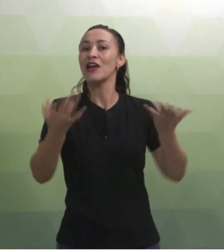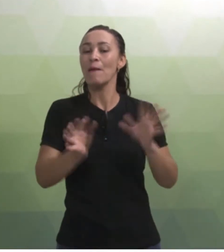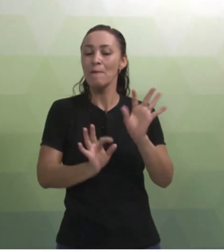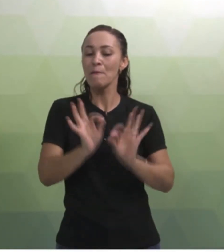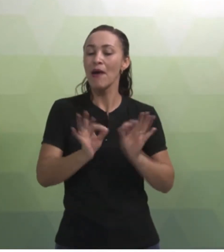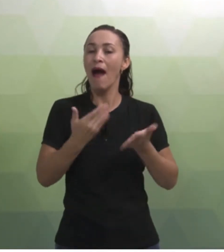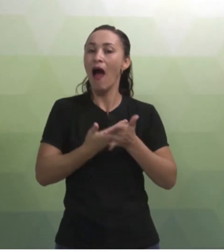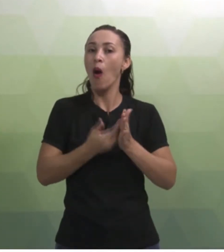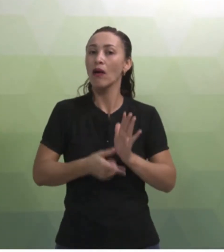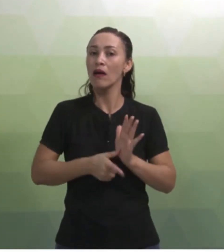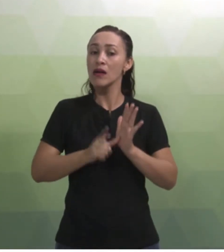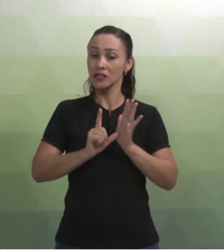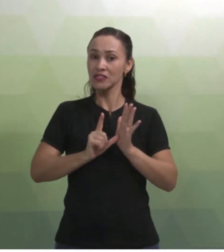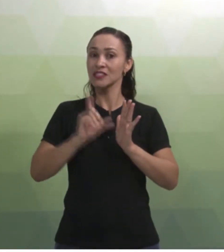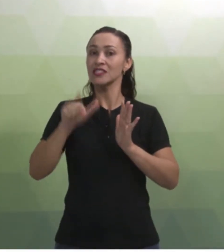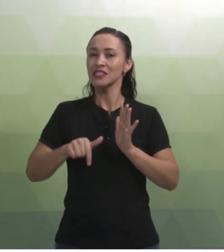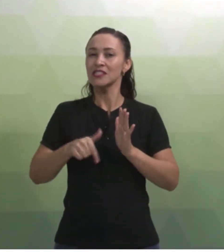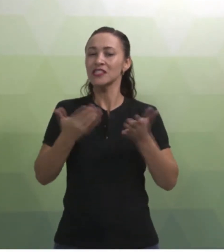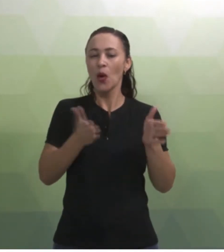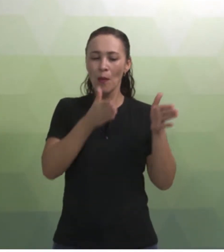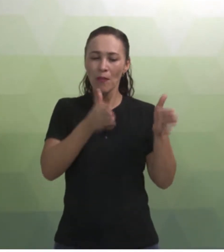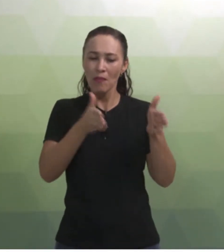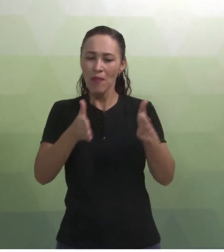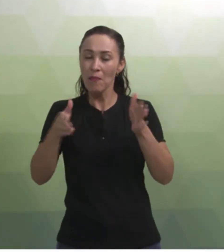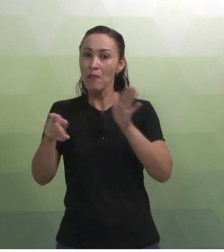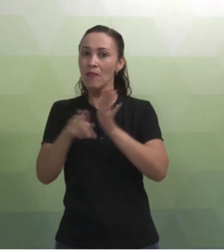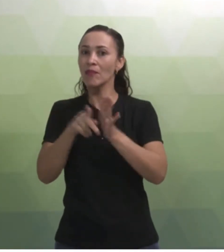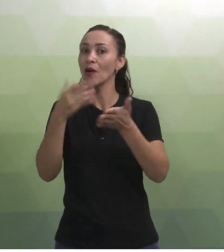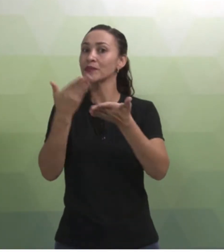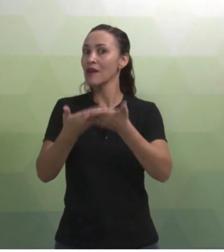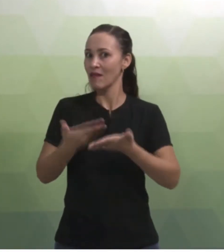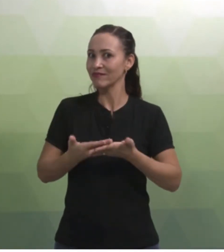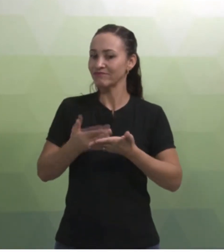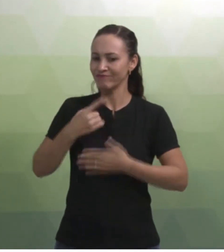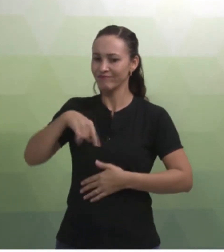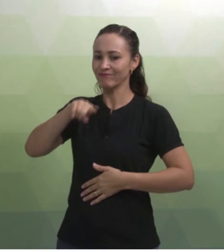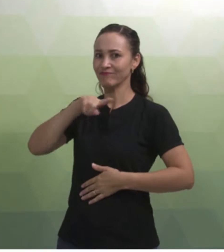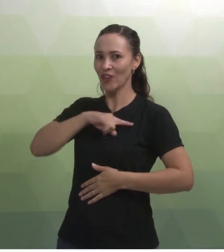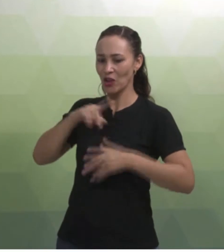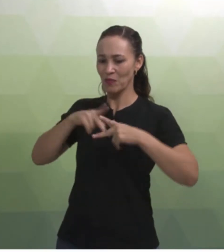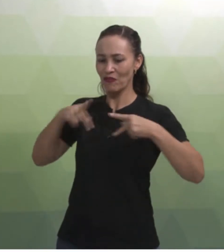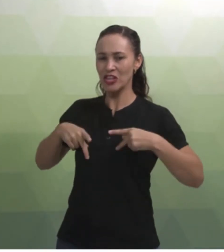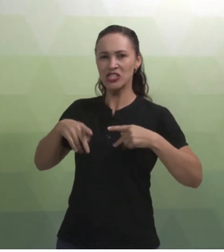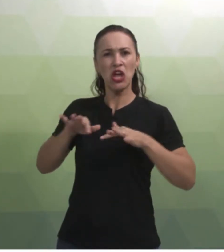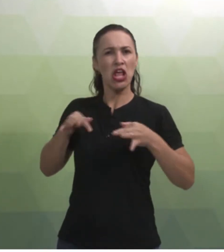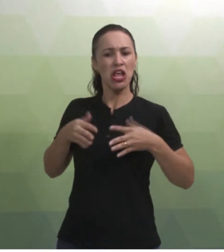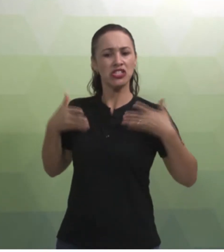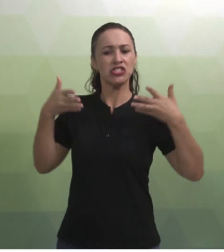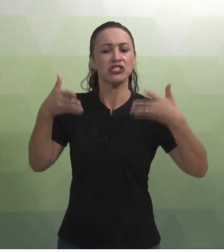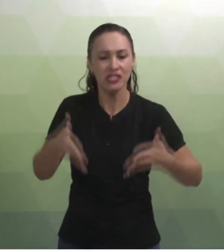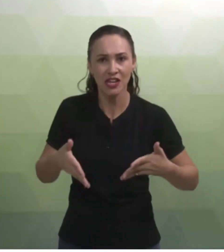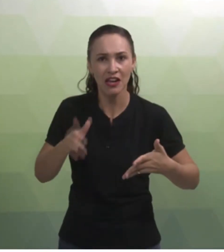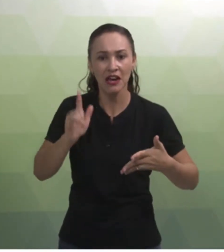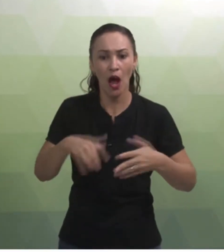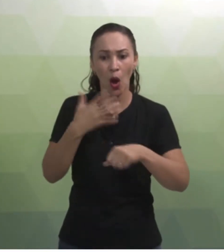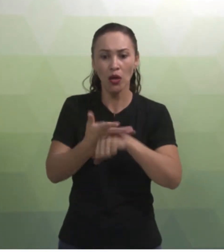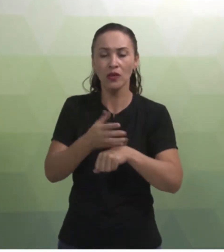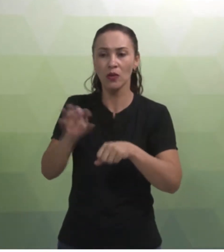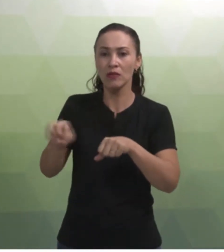anteriormente, a ter um passo a passo na sua aula. Porque nós, professores, não podemos simplesmente chegar com o conteúdo e passar para